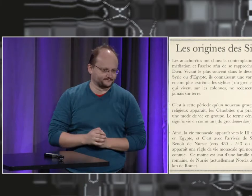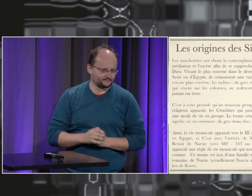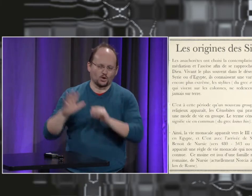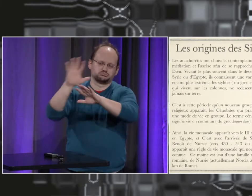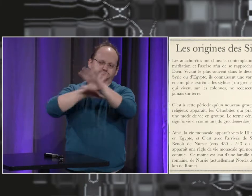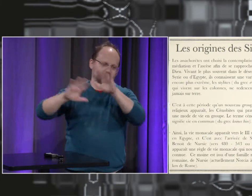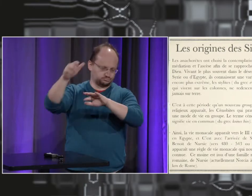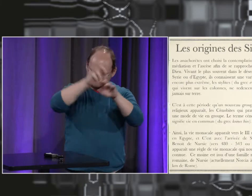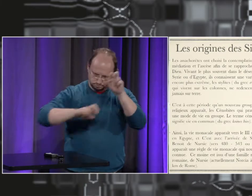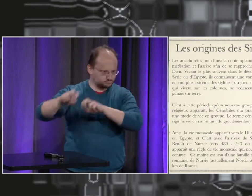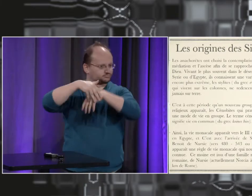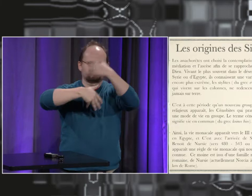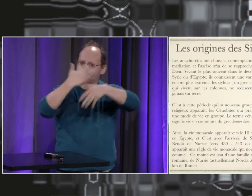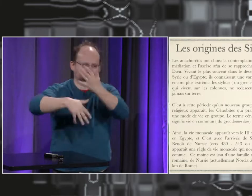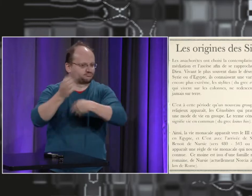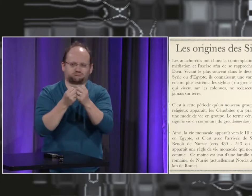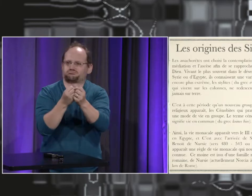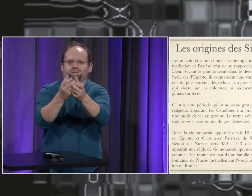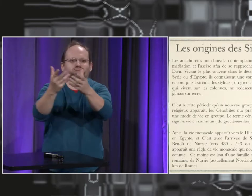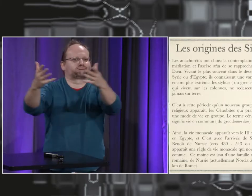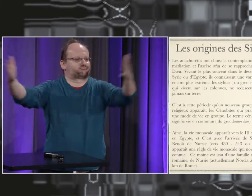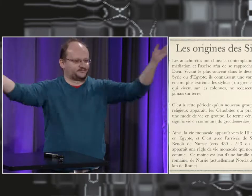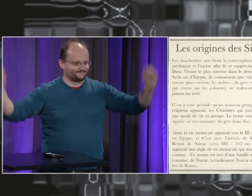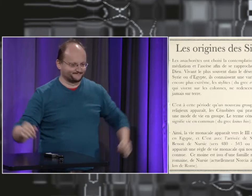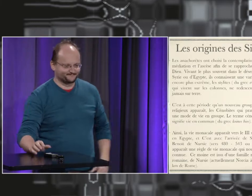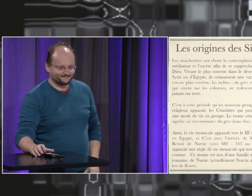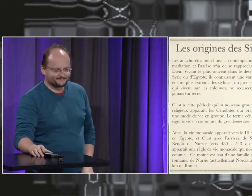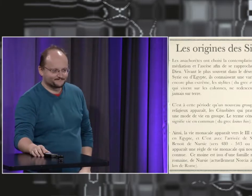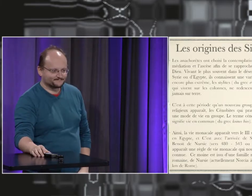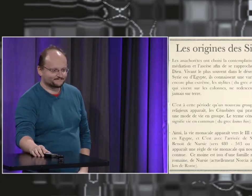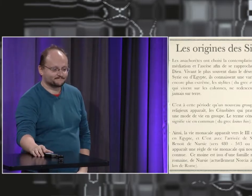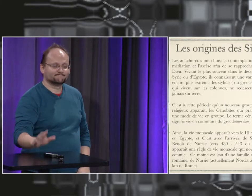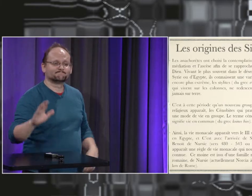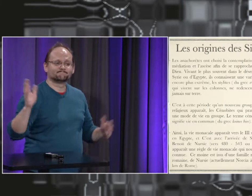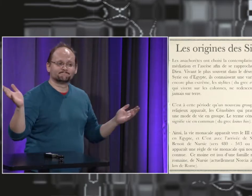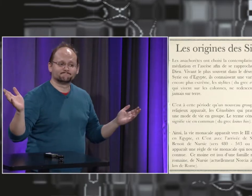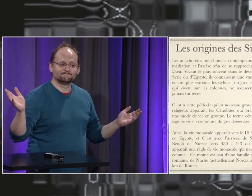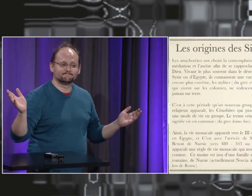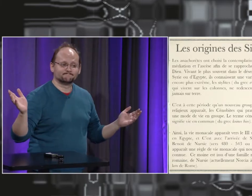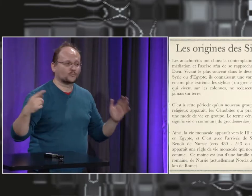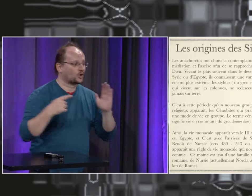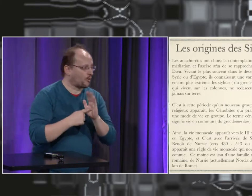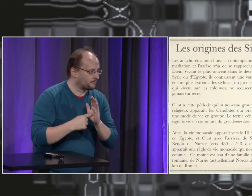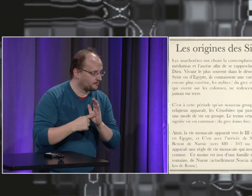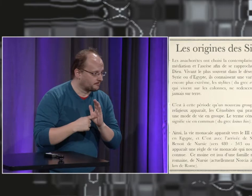qui à l'origine se trouvait en Autriche, une communauté qui se trouvait près de l'Autriche et qui s'est répandue ensuite un peu partout en Europe.